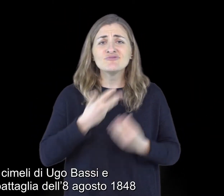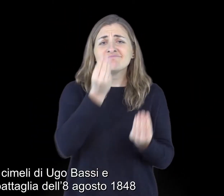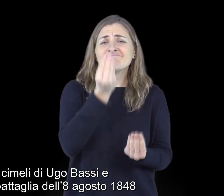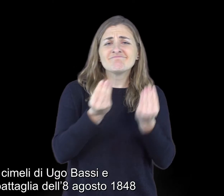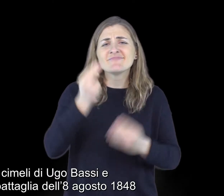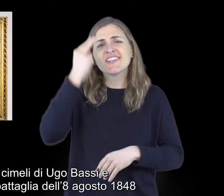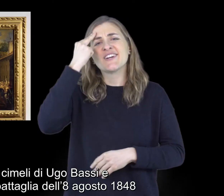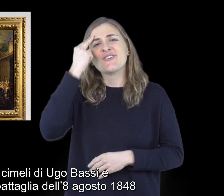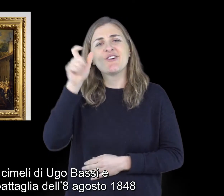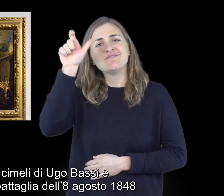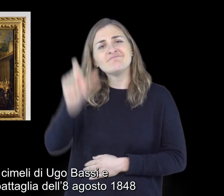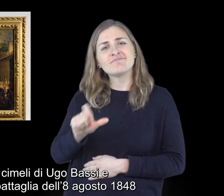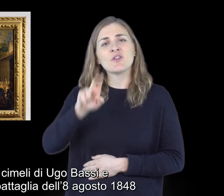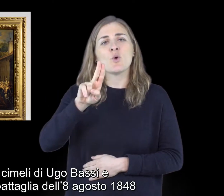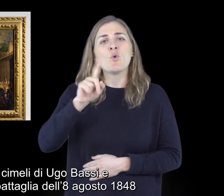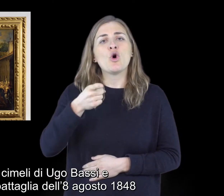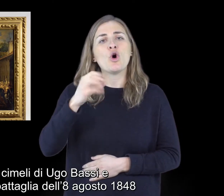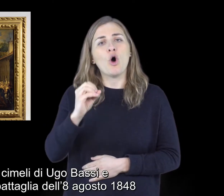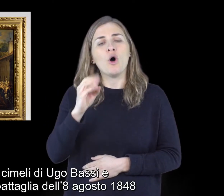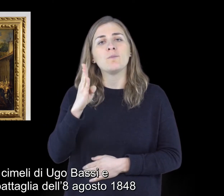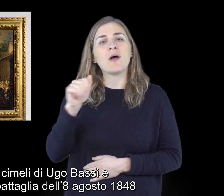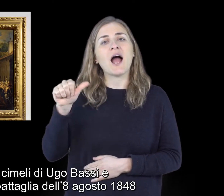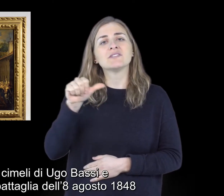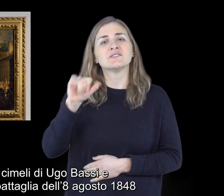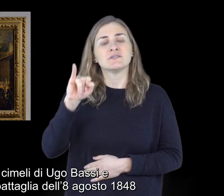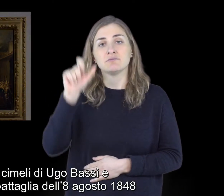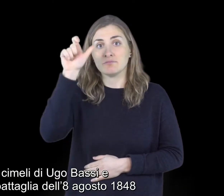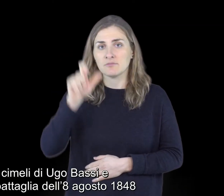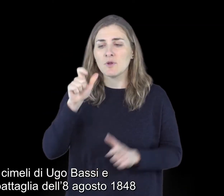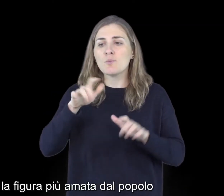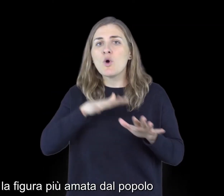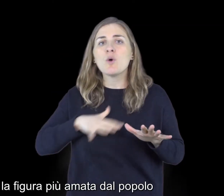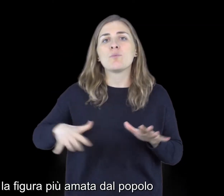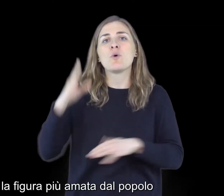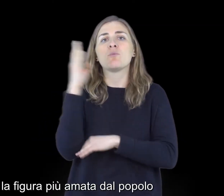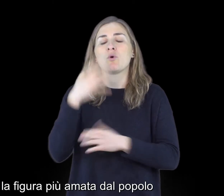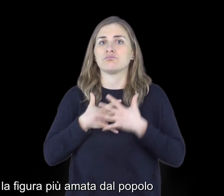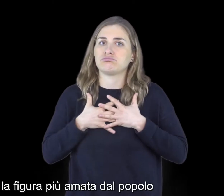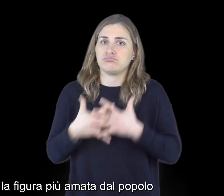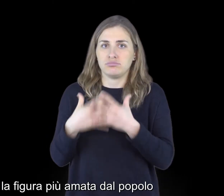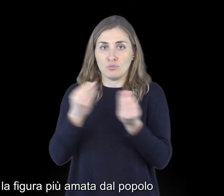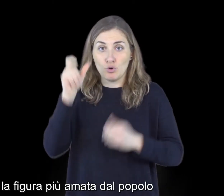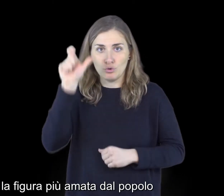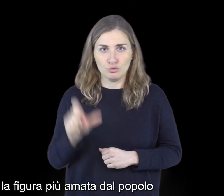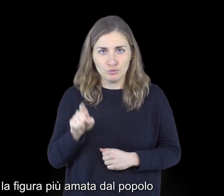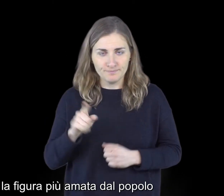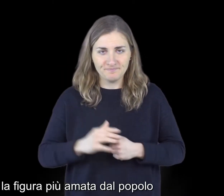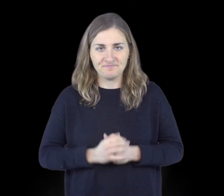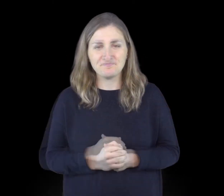I cimeli di Ugo Bassi e della battaglia dell'8 agosto 1848 ricordano la figura più amata dal